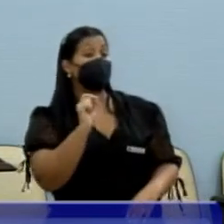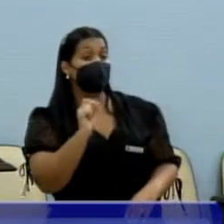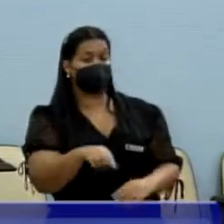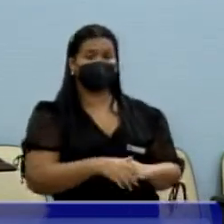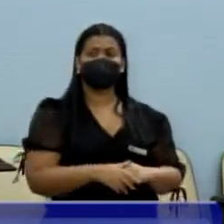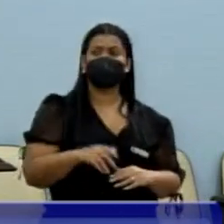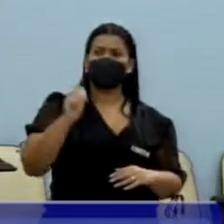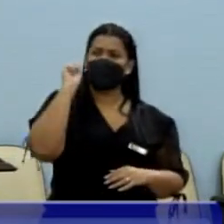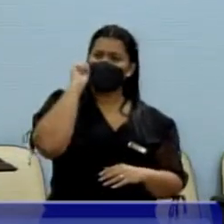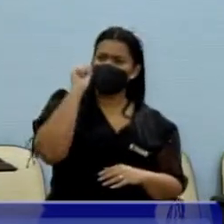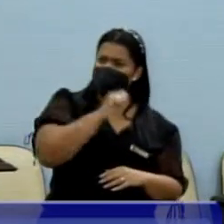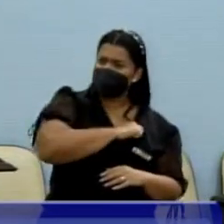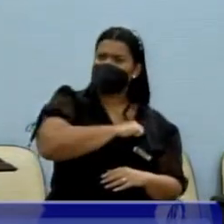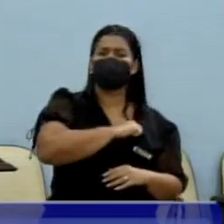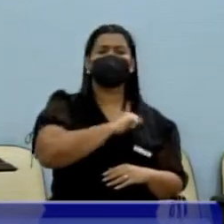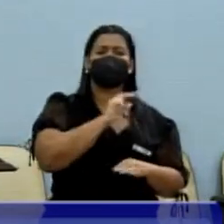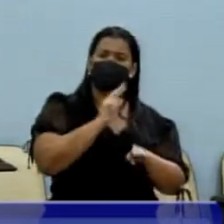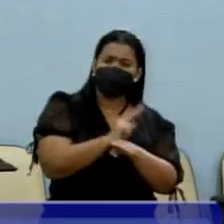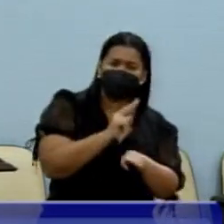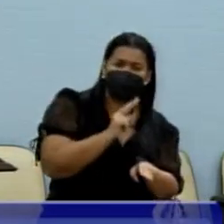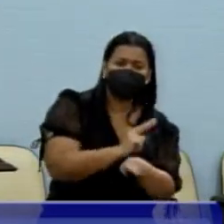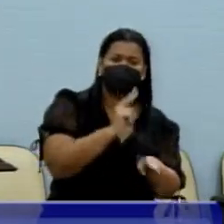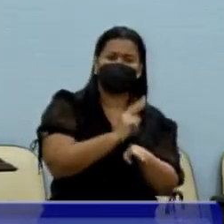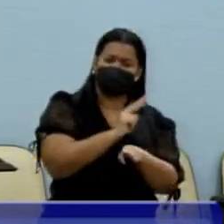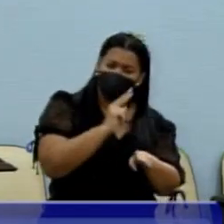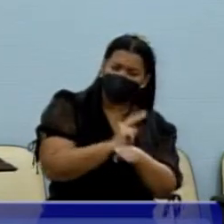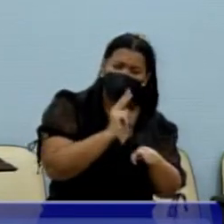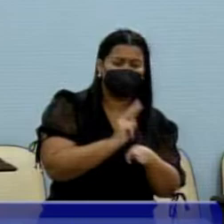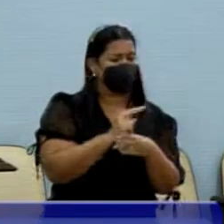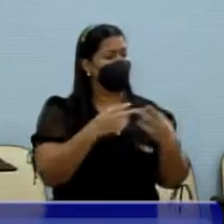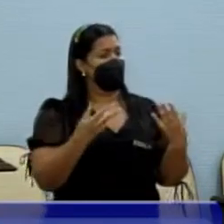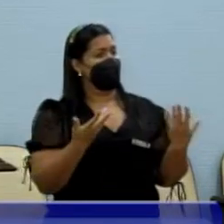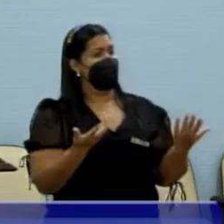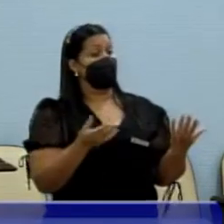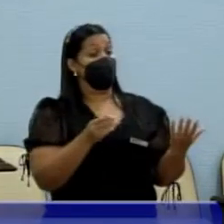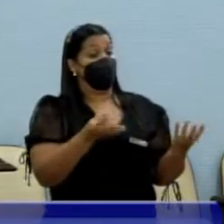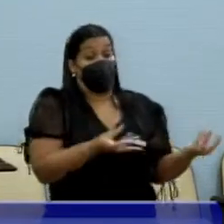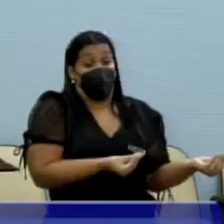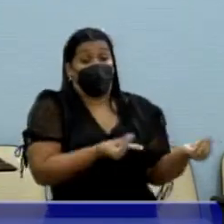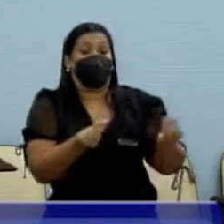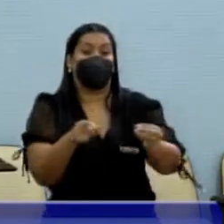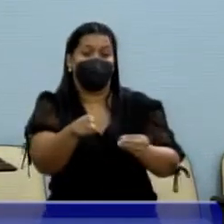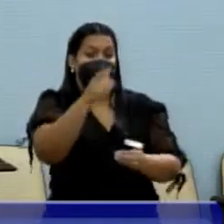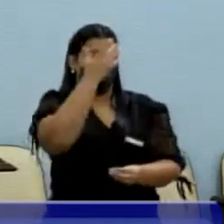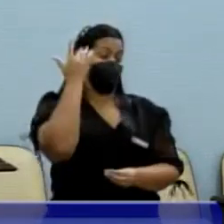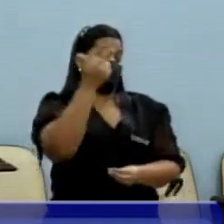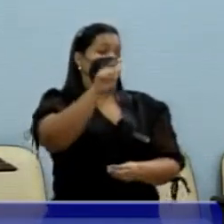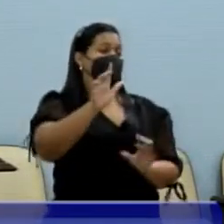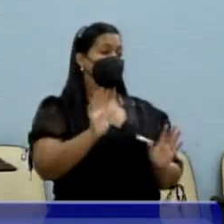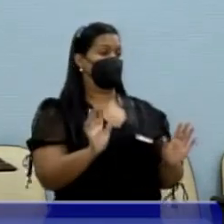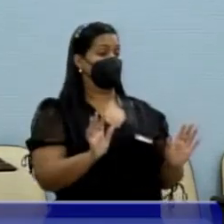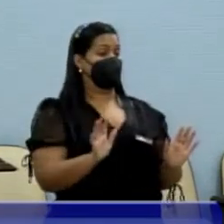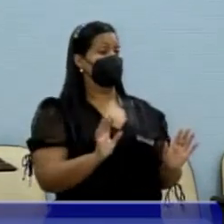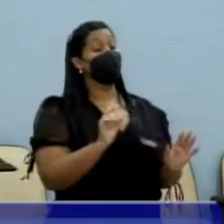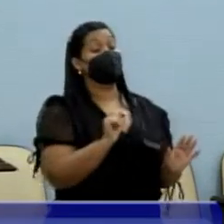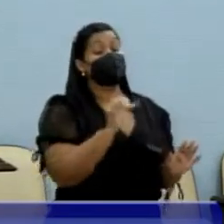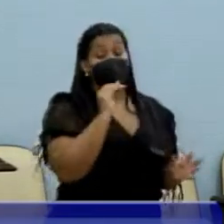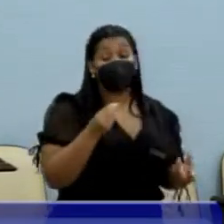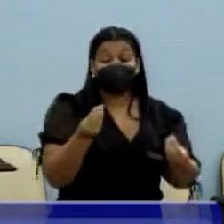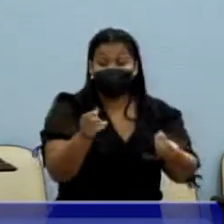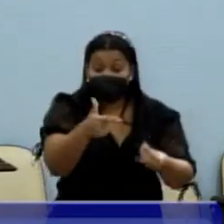mais cuidar da sua rede de proteção social e não terceirizar. Porque à medida que você terceiriza,